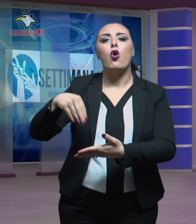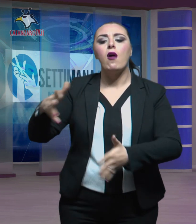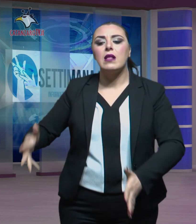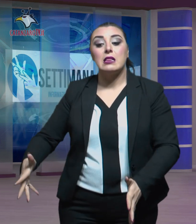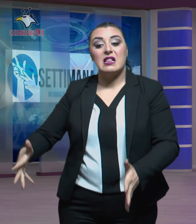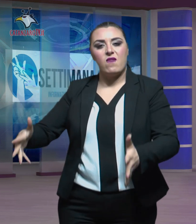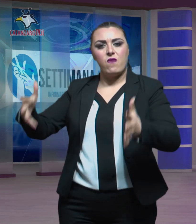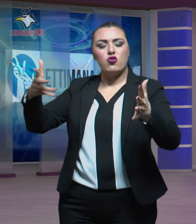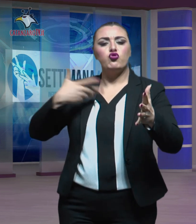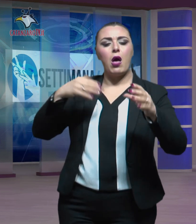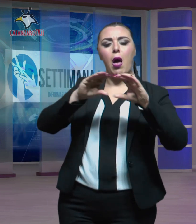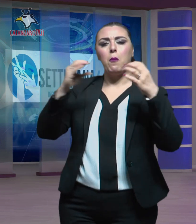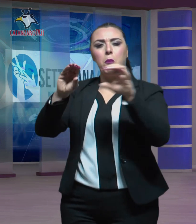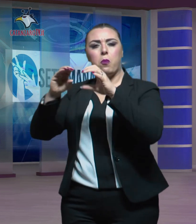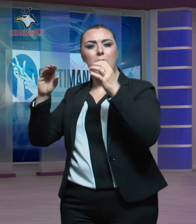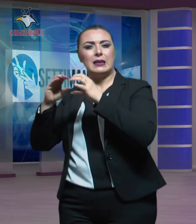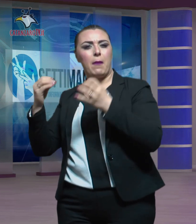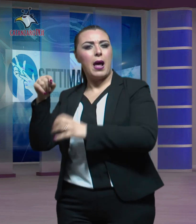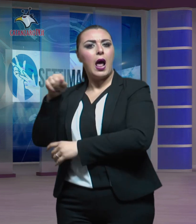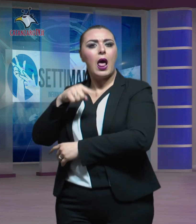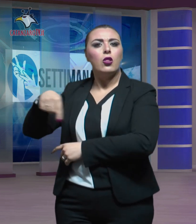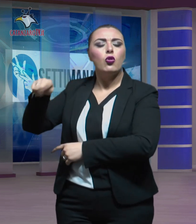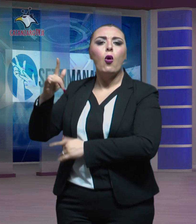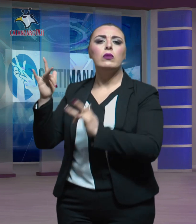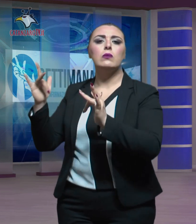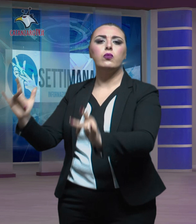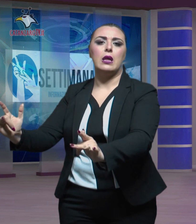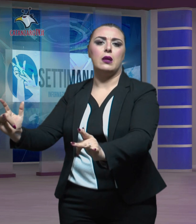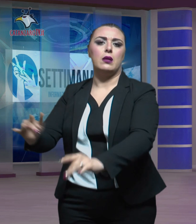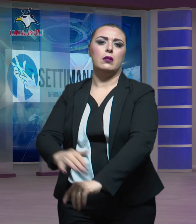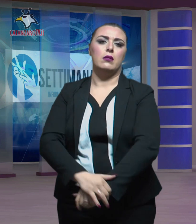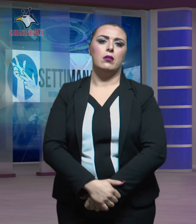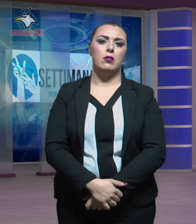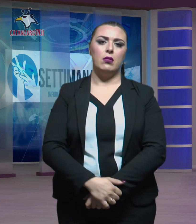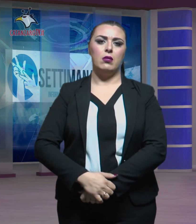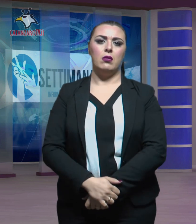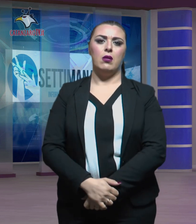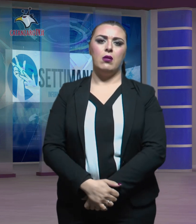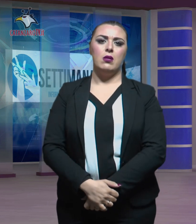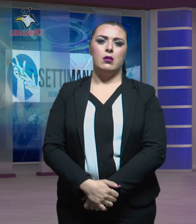composto da vari alloggi, tra i quali molti disabitati.